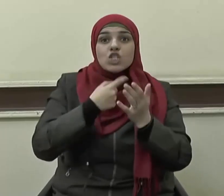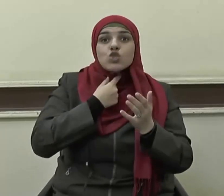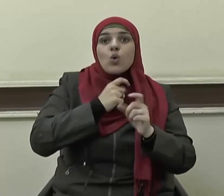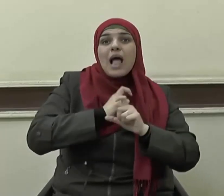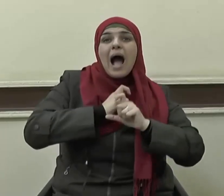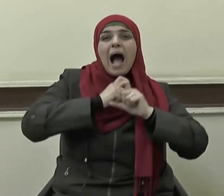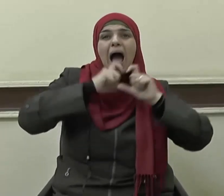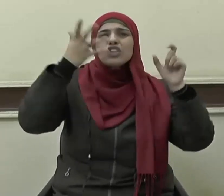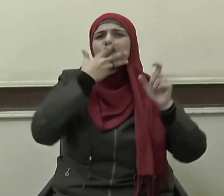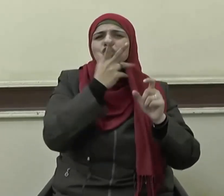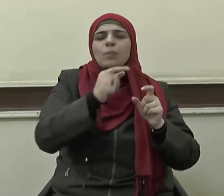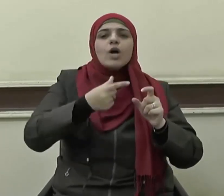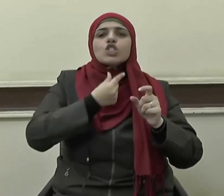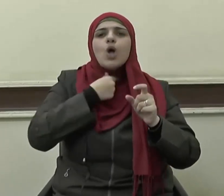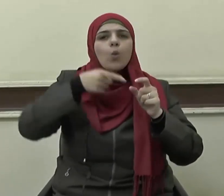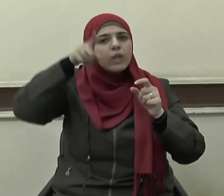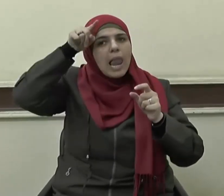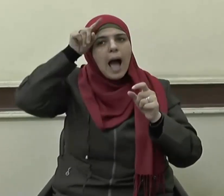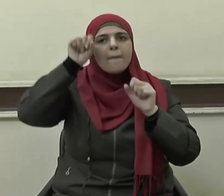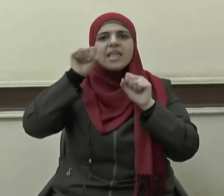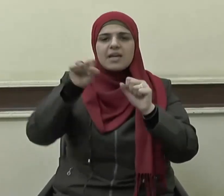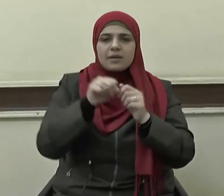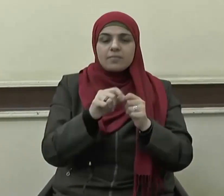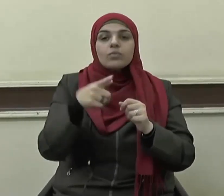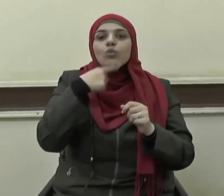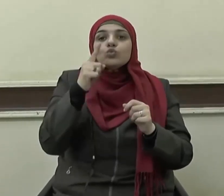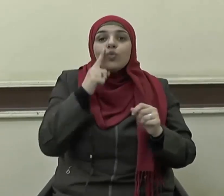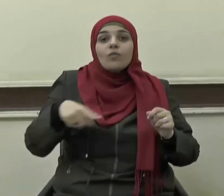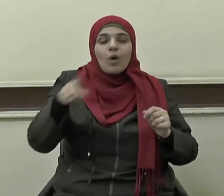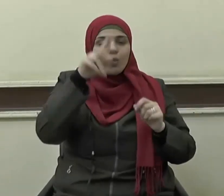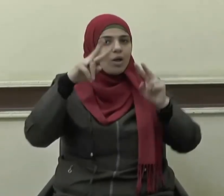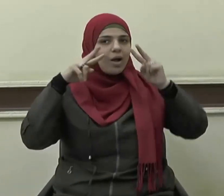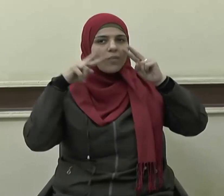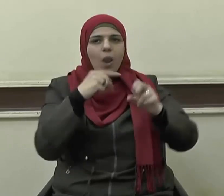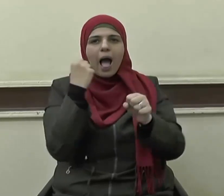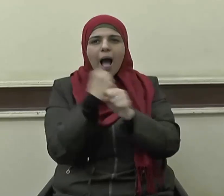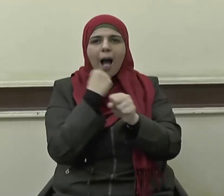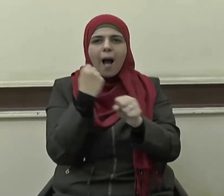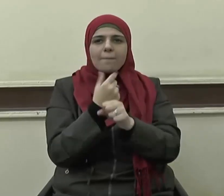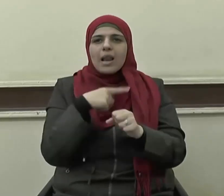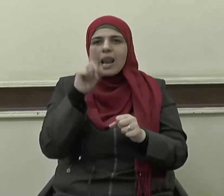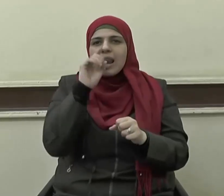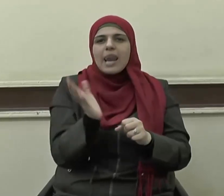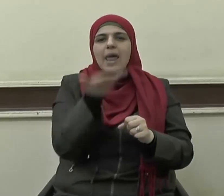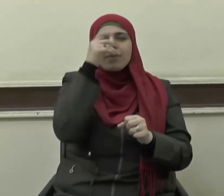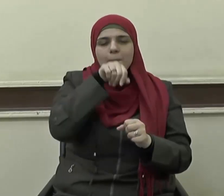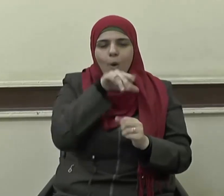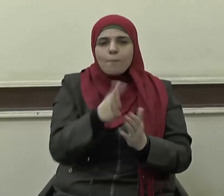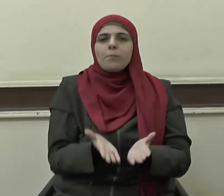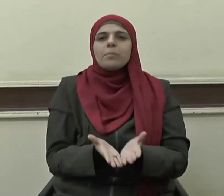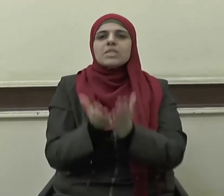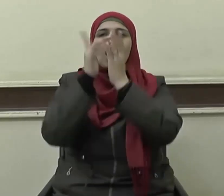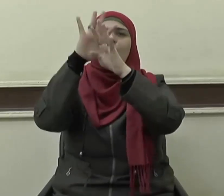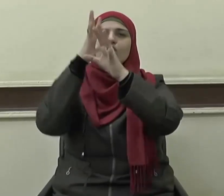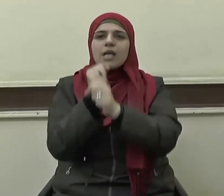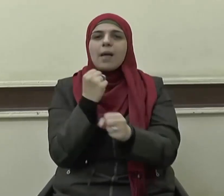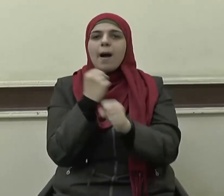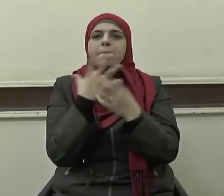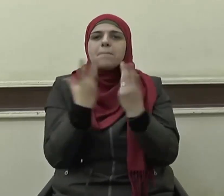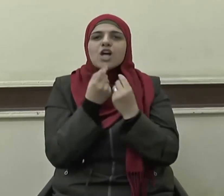الأصوات لصوت الحمير وهذا ما كان يفعله النبي صلى الله عليه وسلم مع الشباب